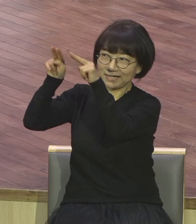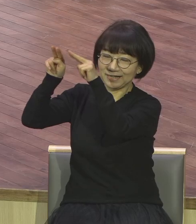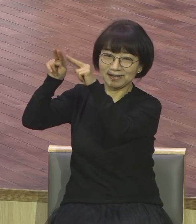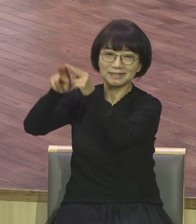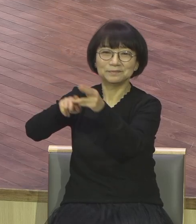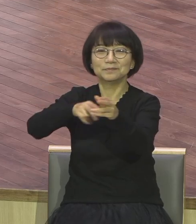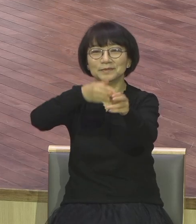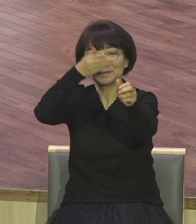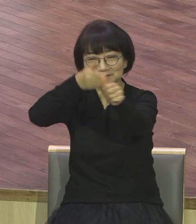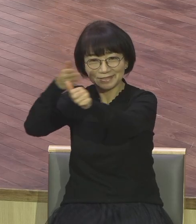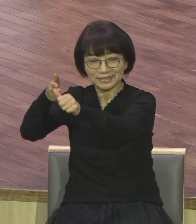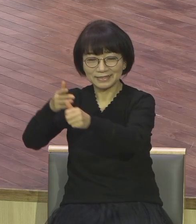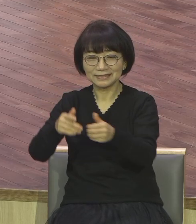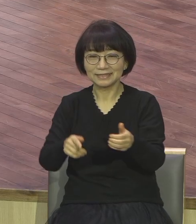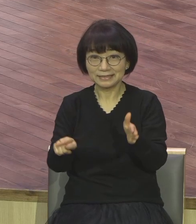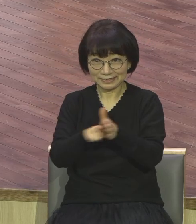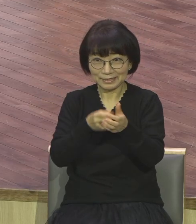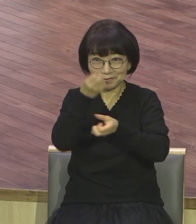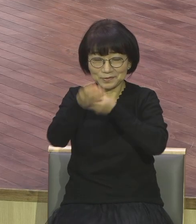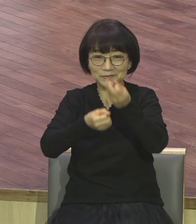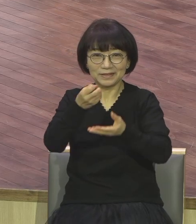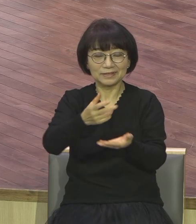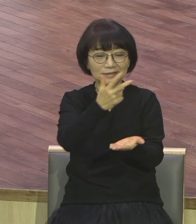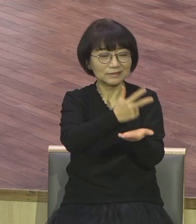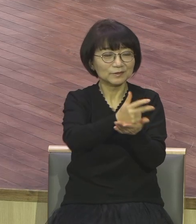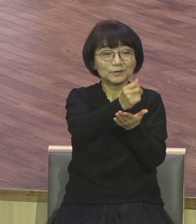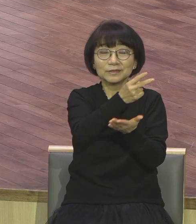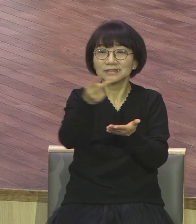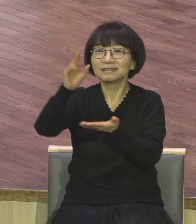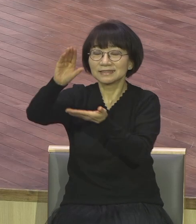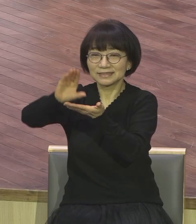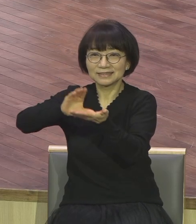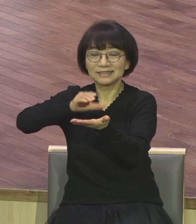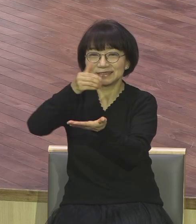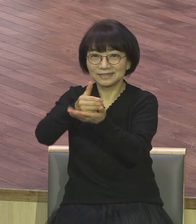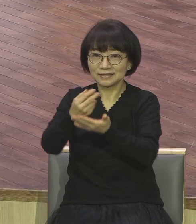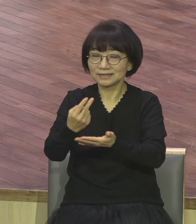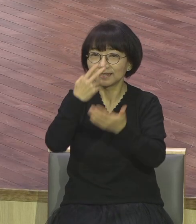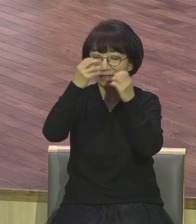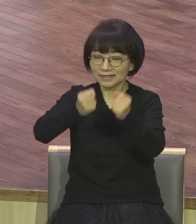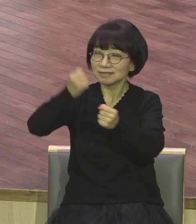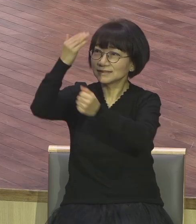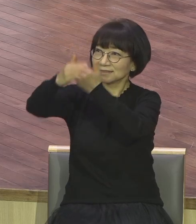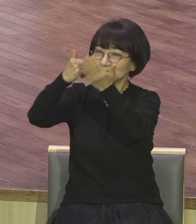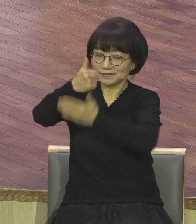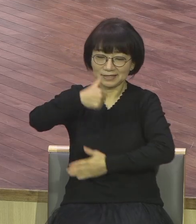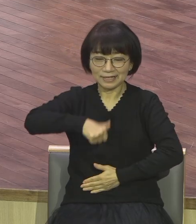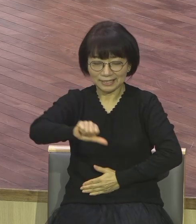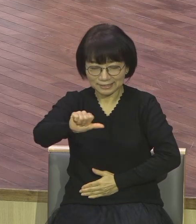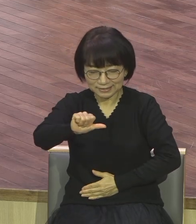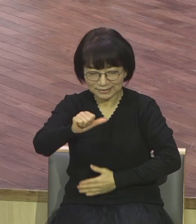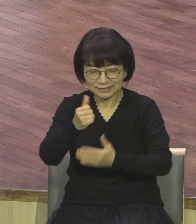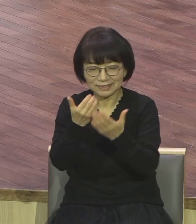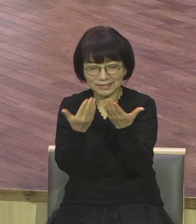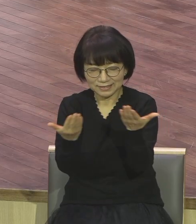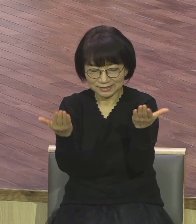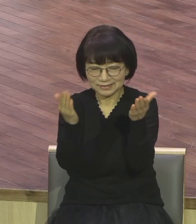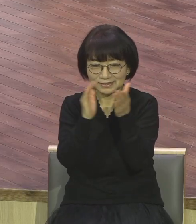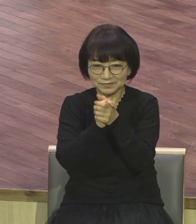신앙 고백합니다. 주는 그리스도시오 살아계신 하나님의 아들이십니다. 아멘